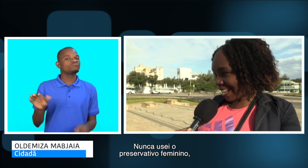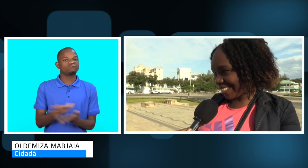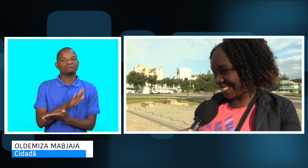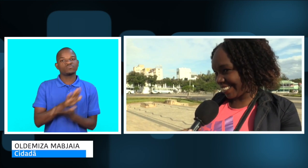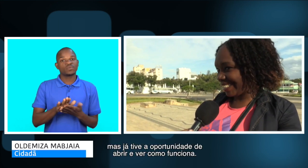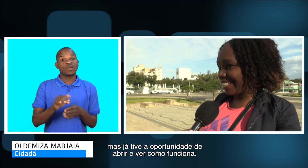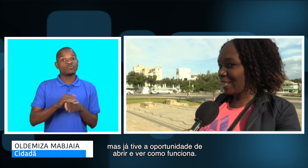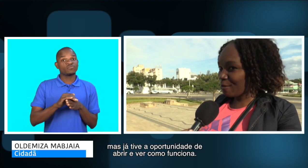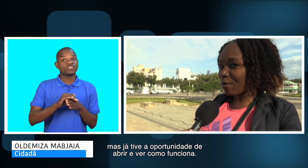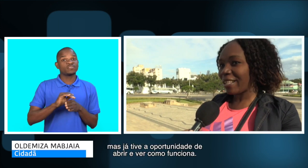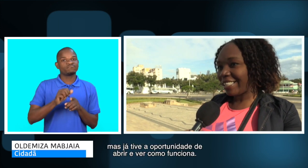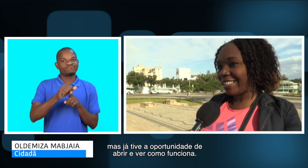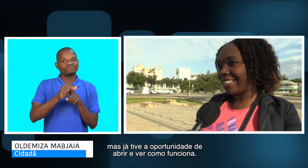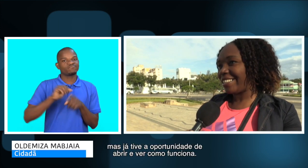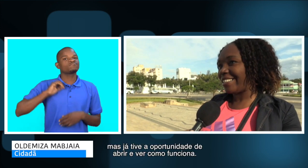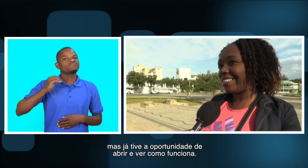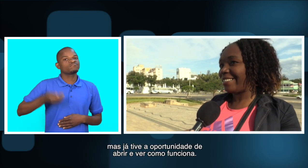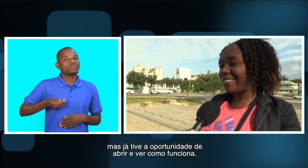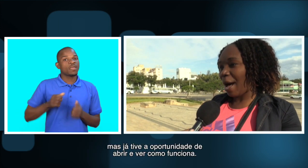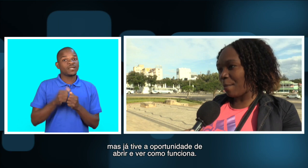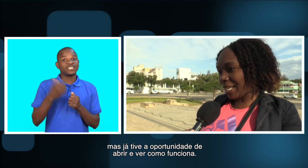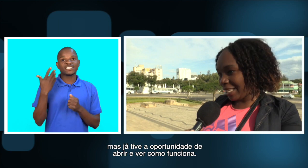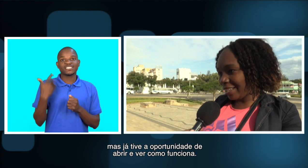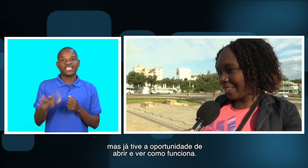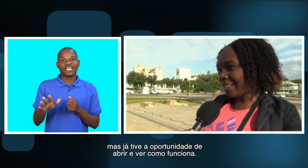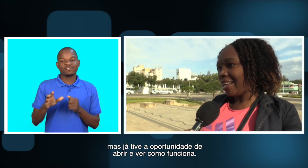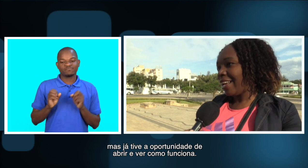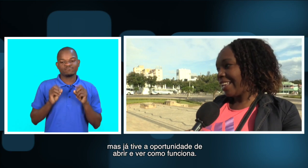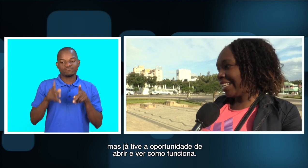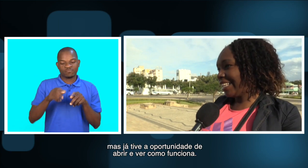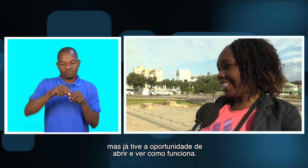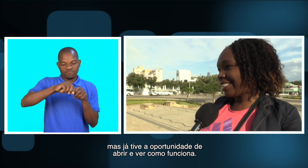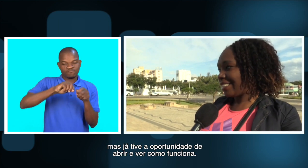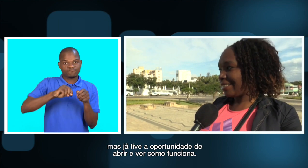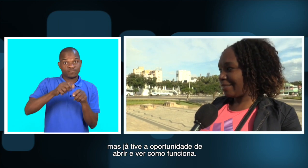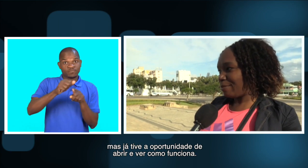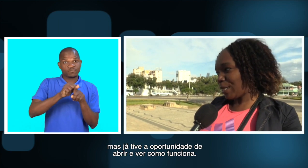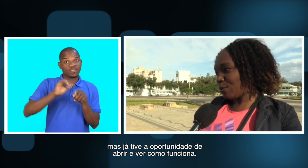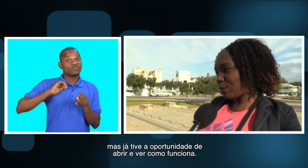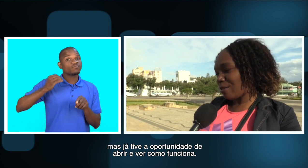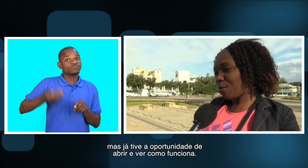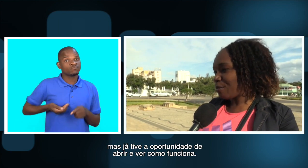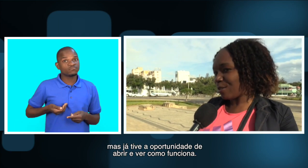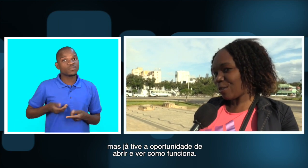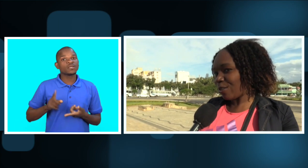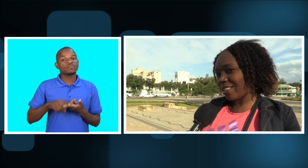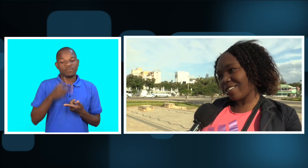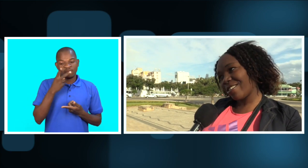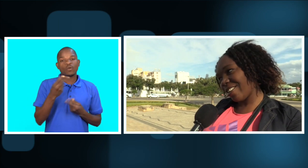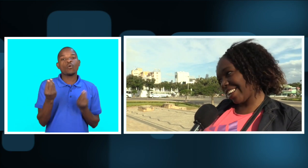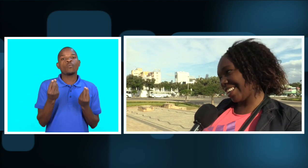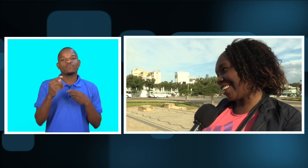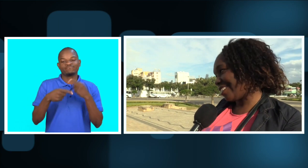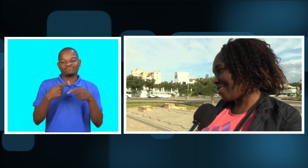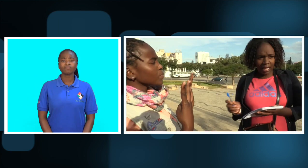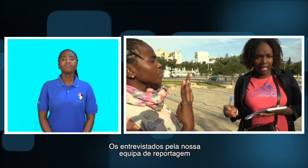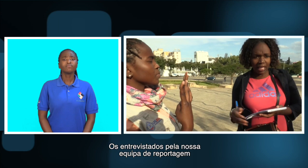mas já tenho a oportunidade de abrir e mais ou menos para ver como é funciona. Os